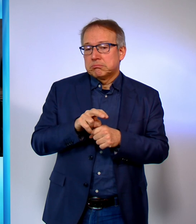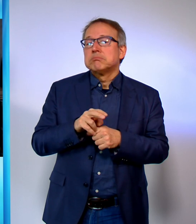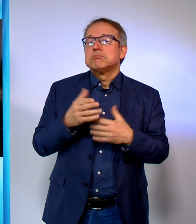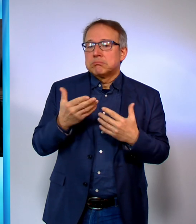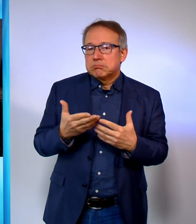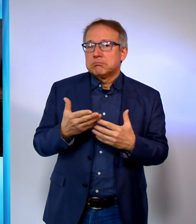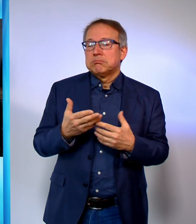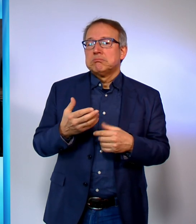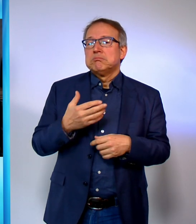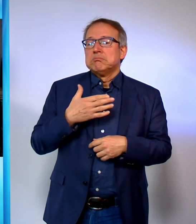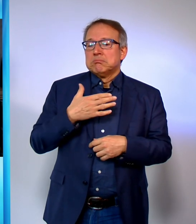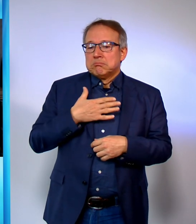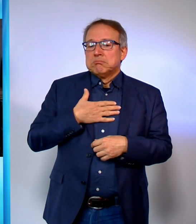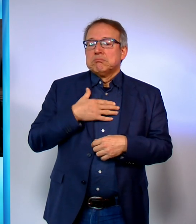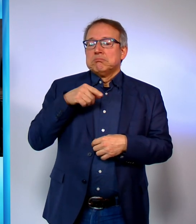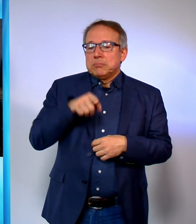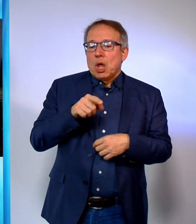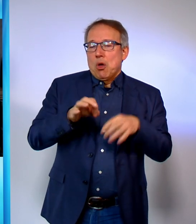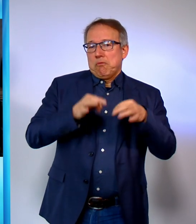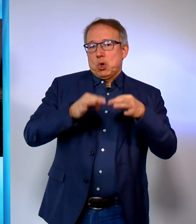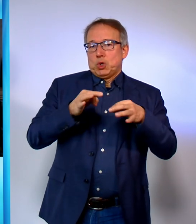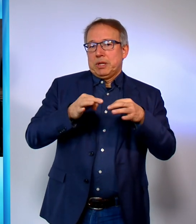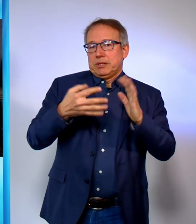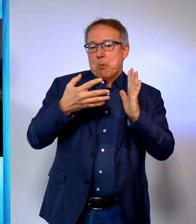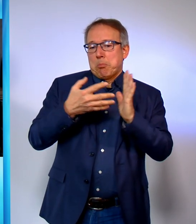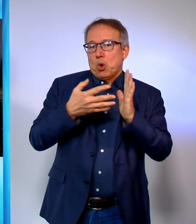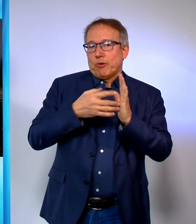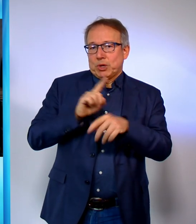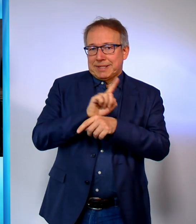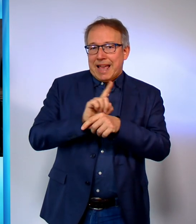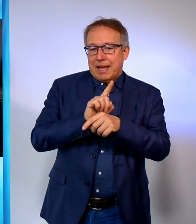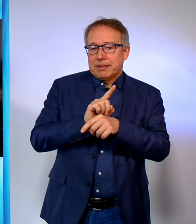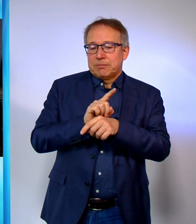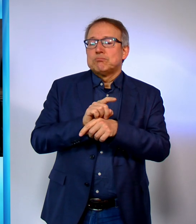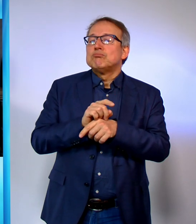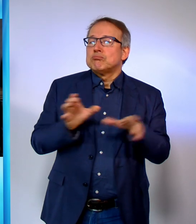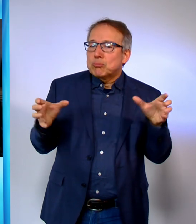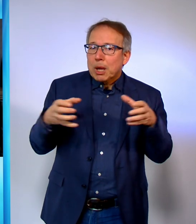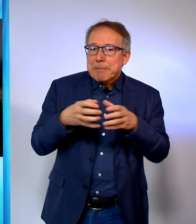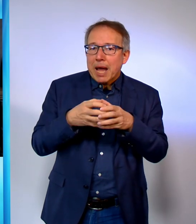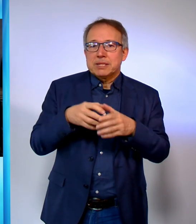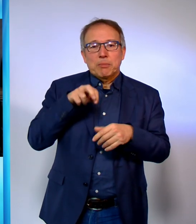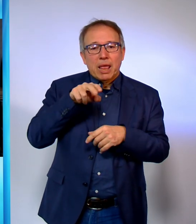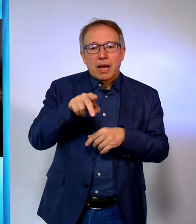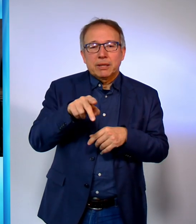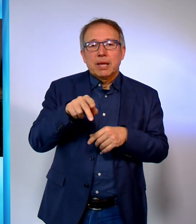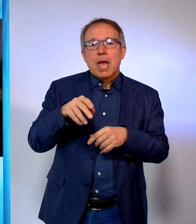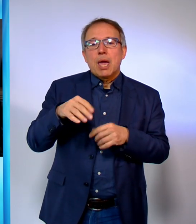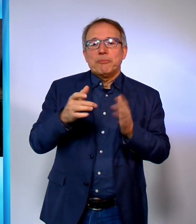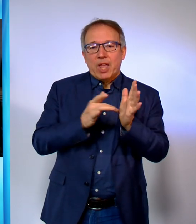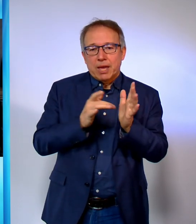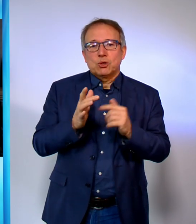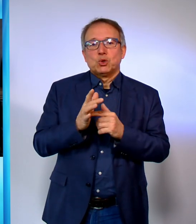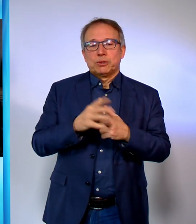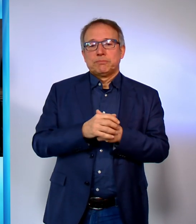Wagen wir die Wüste. Es ist Prüfungszeit. Gehen wir gemeinsam voran im Namen des